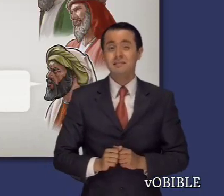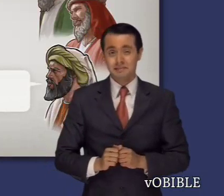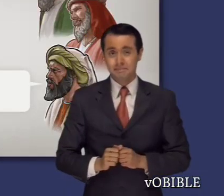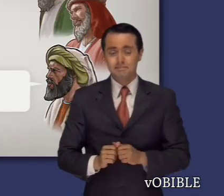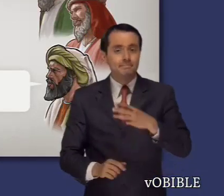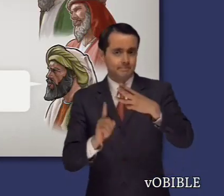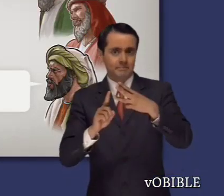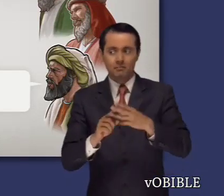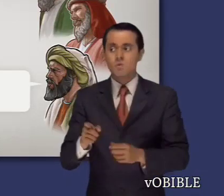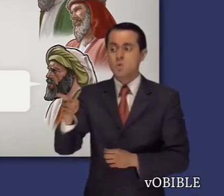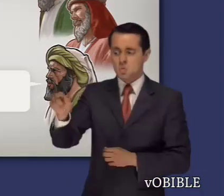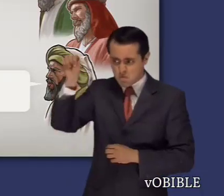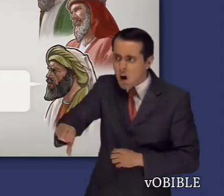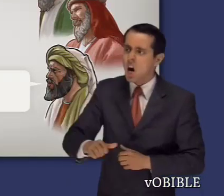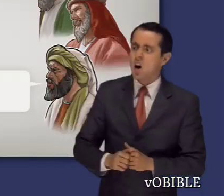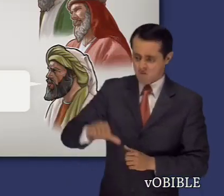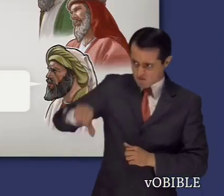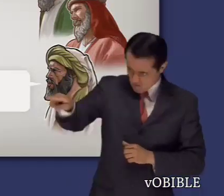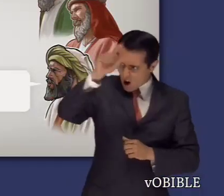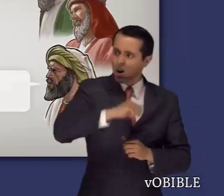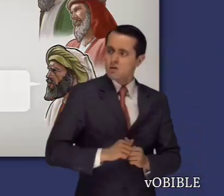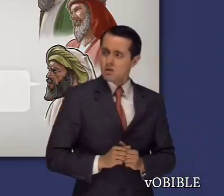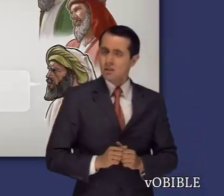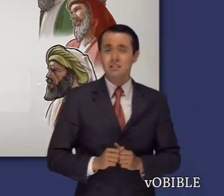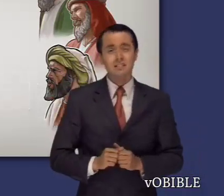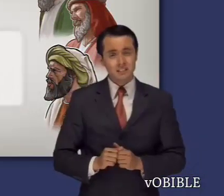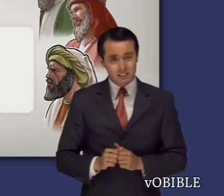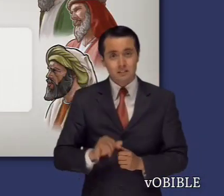Zophar insinuó con dureza que Job era un hombre malvado.